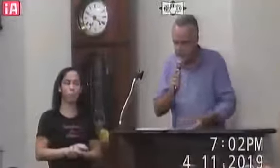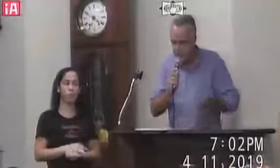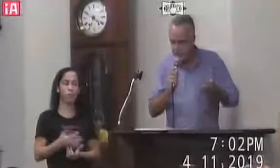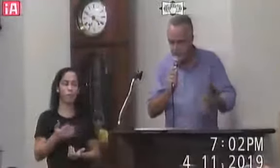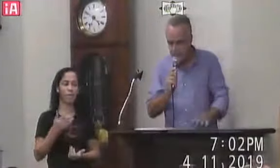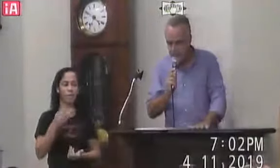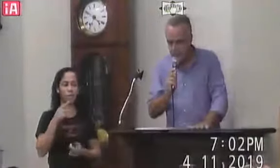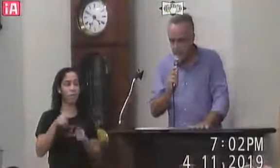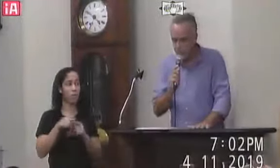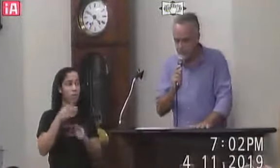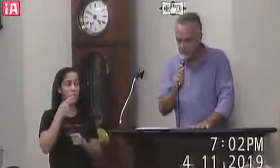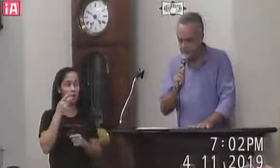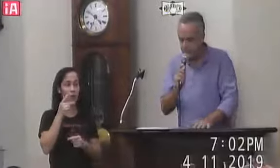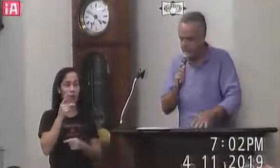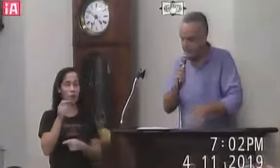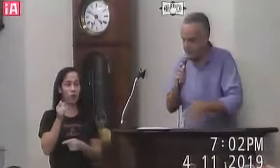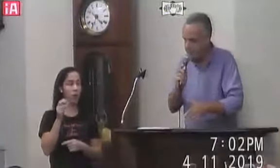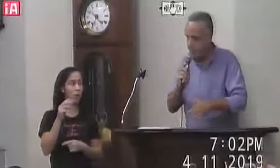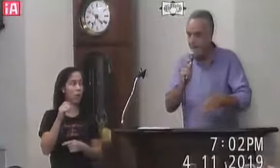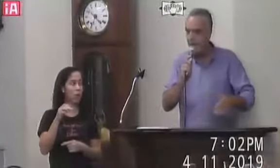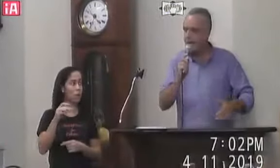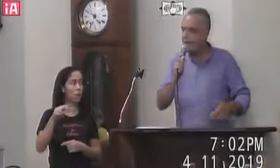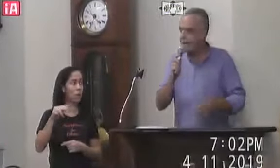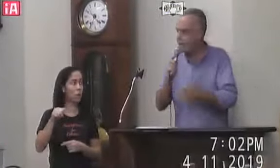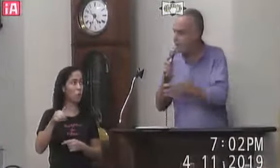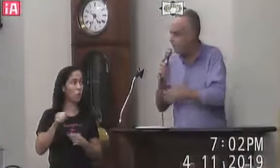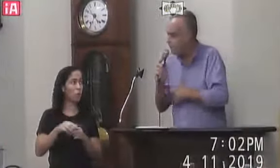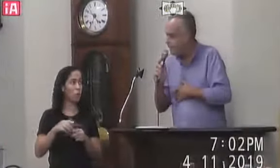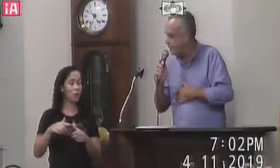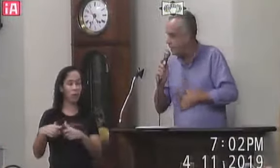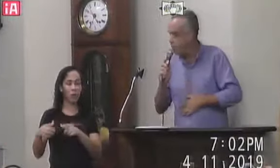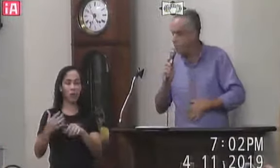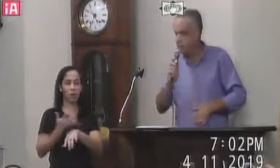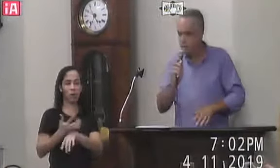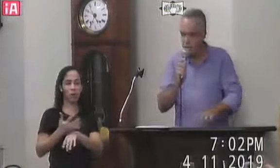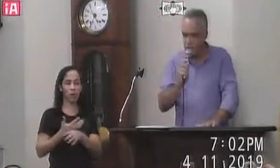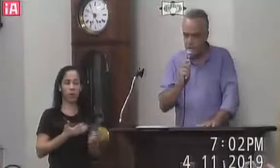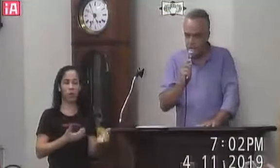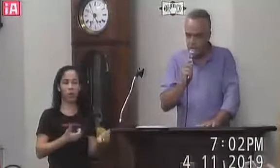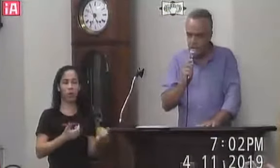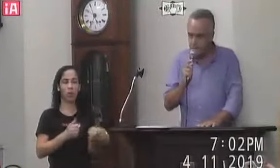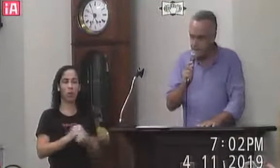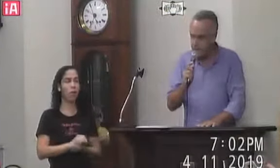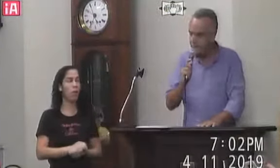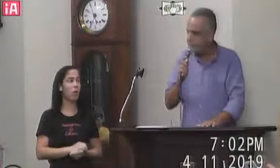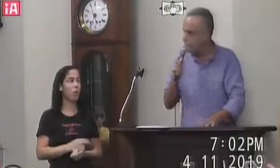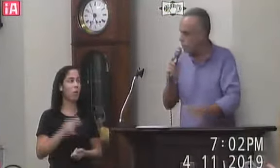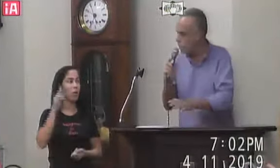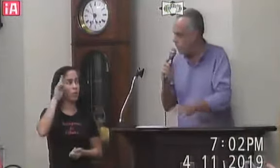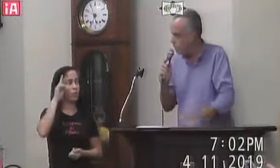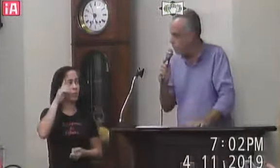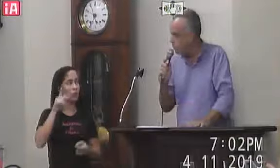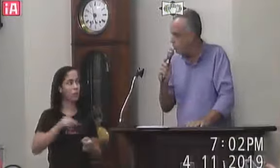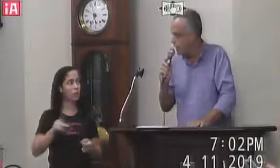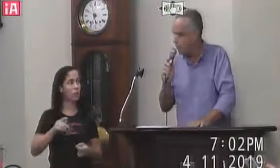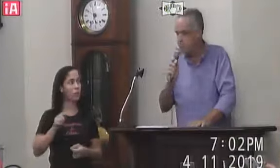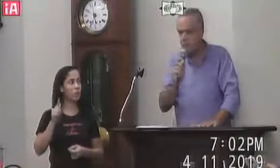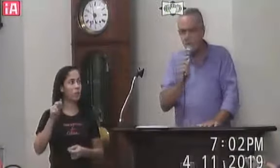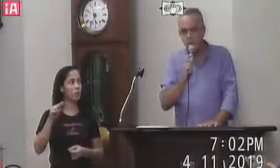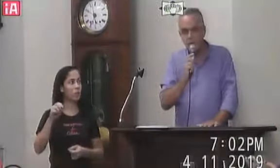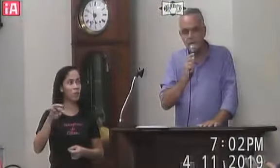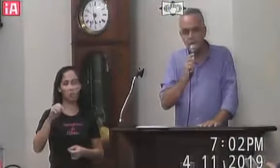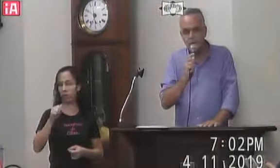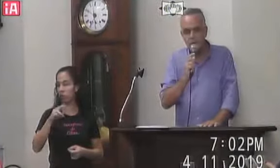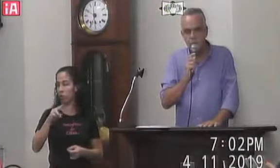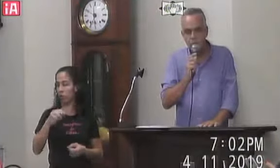quero Me dirigir A minha Parapeuna Que lá A nossa Praça Da Juventude Na segunda Feira O nosso Professor Gustavo